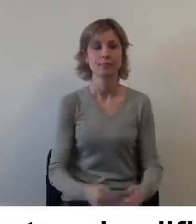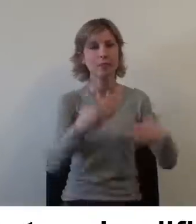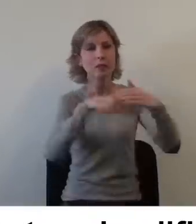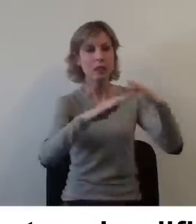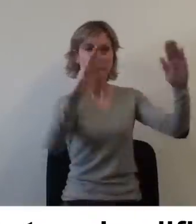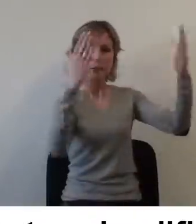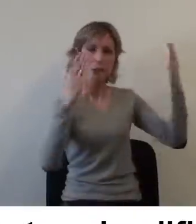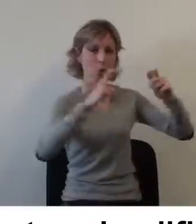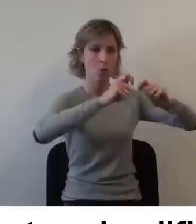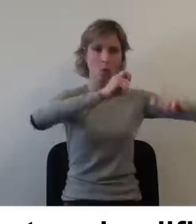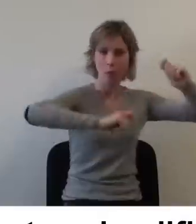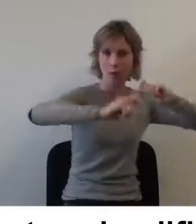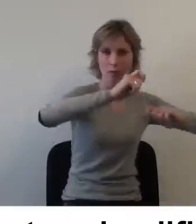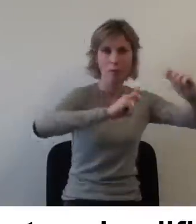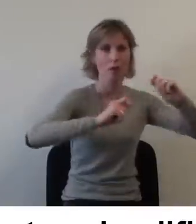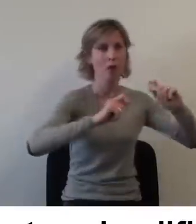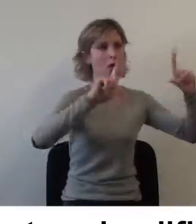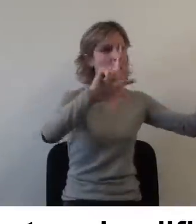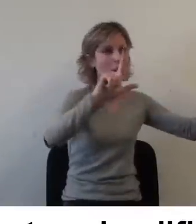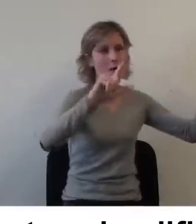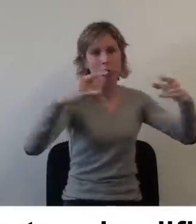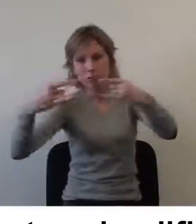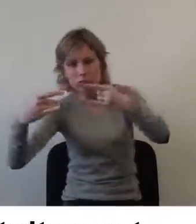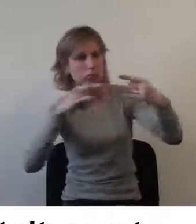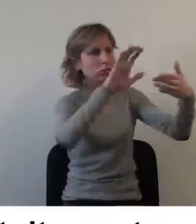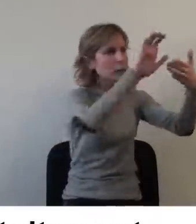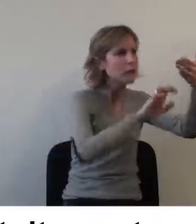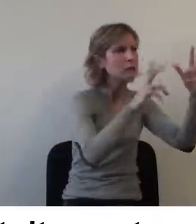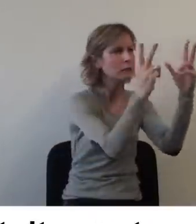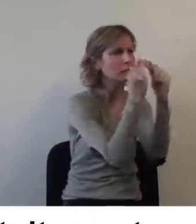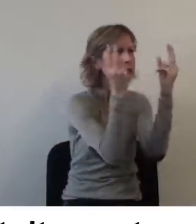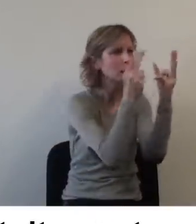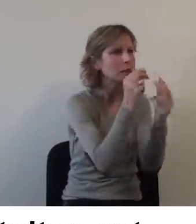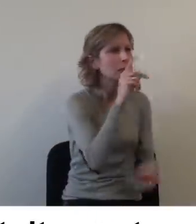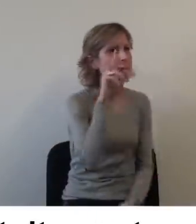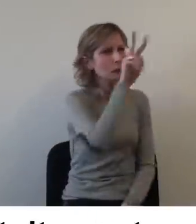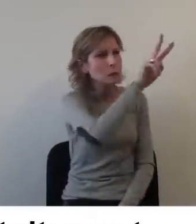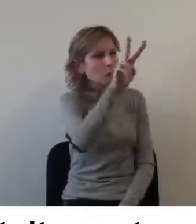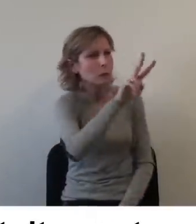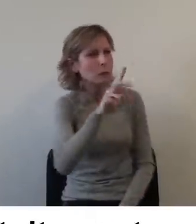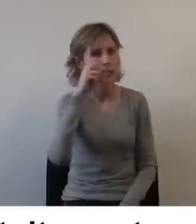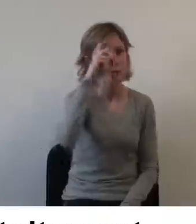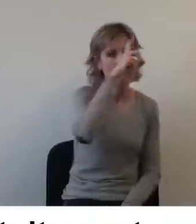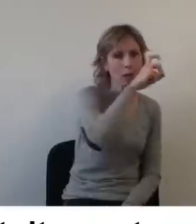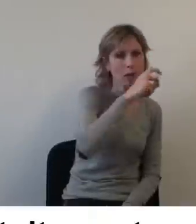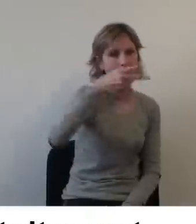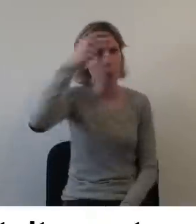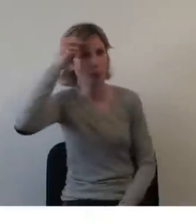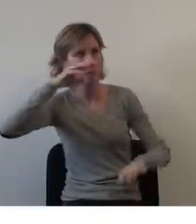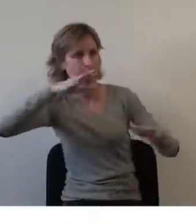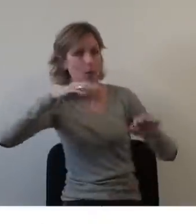Des livrets reprenant les textes simplifiés des expositions temporaires sont disponibles gratuitement, à l'entrée des expositions,